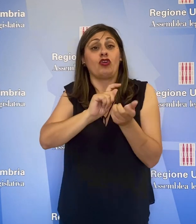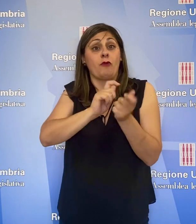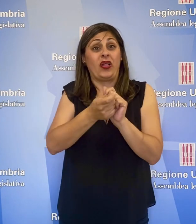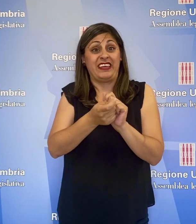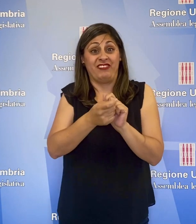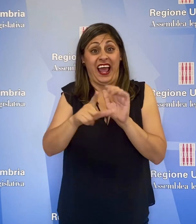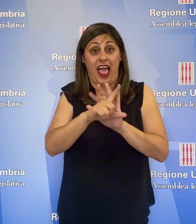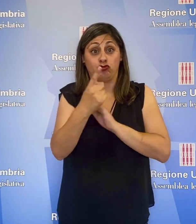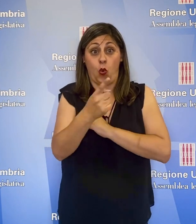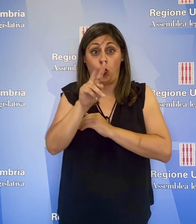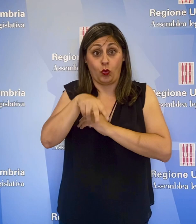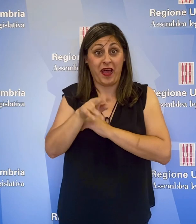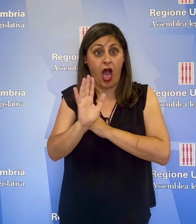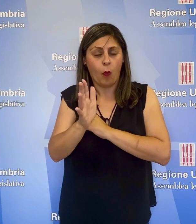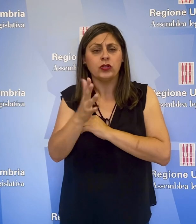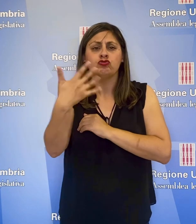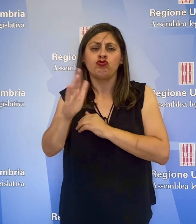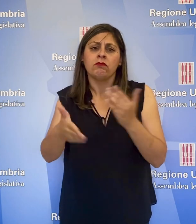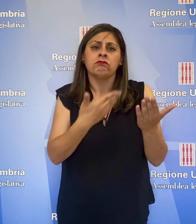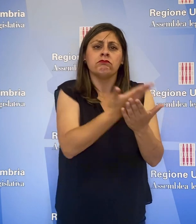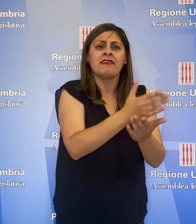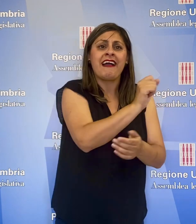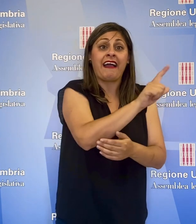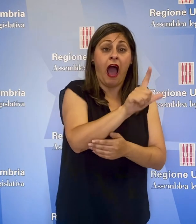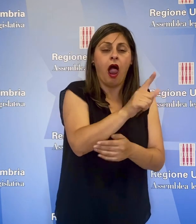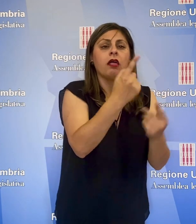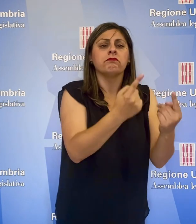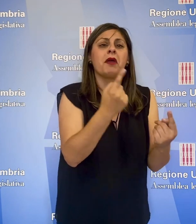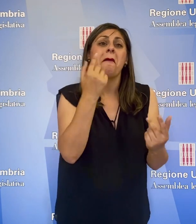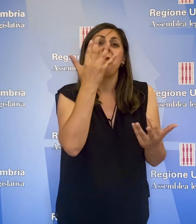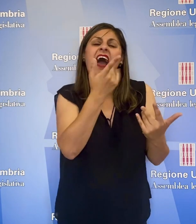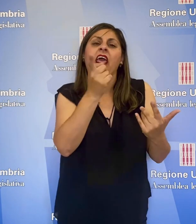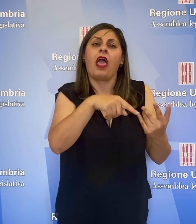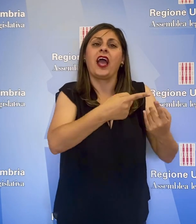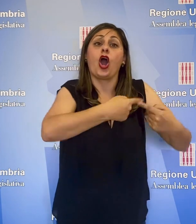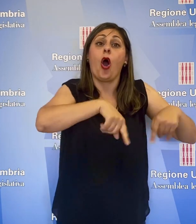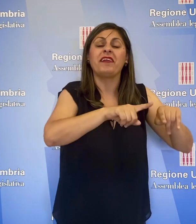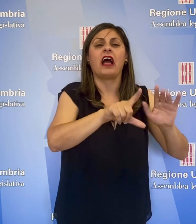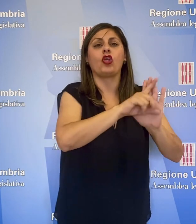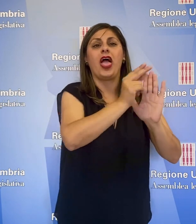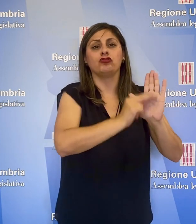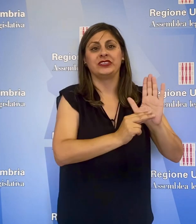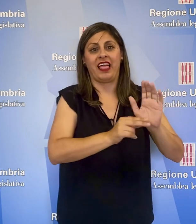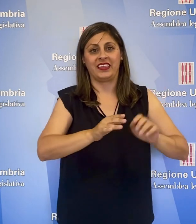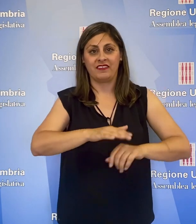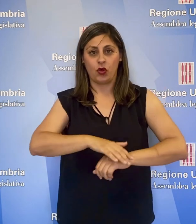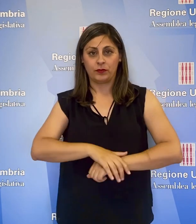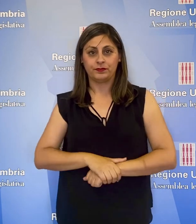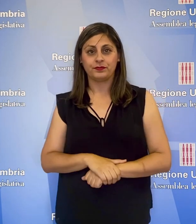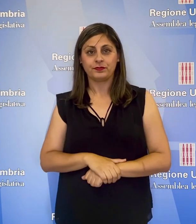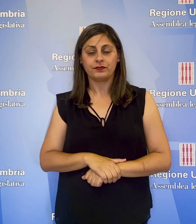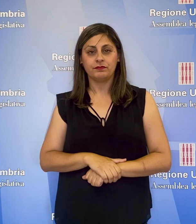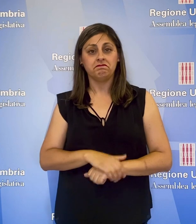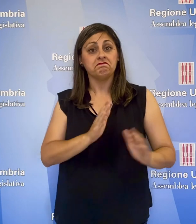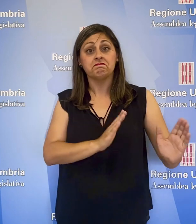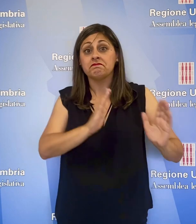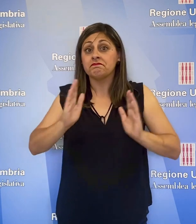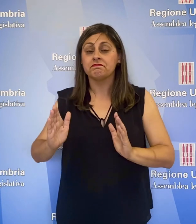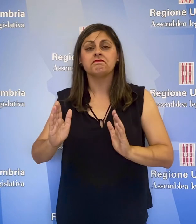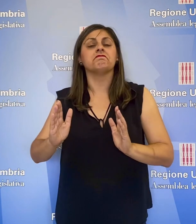-2015 sottoposto al Cal e in attesa del parere del Comitato Legislativo. Nella seconda parte